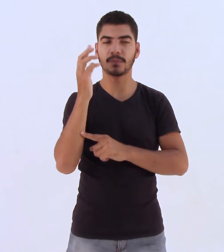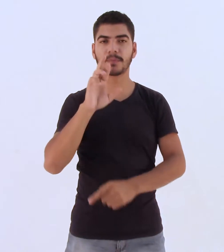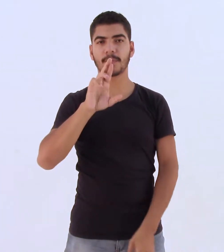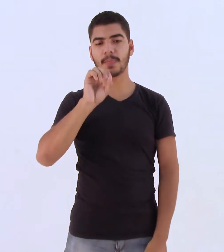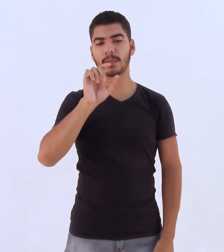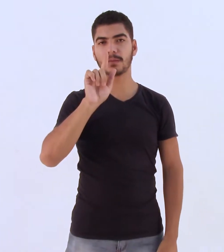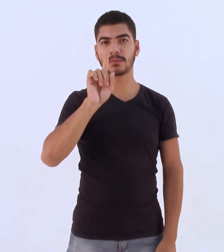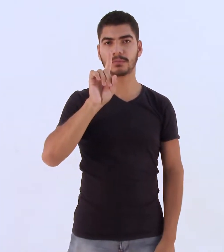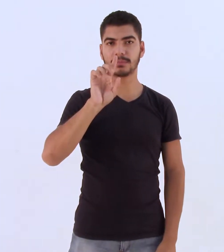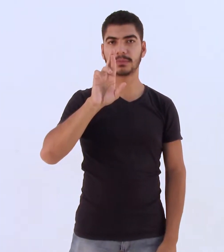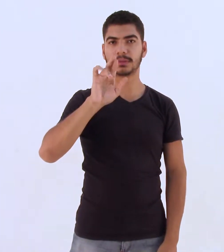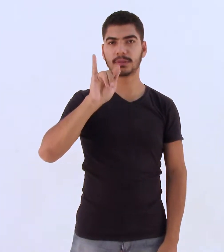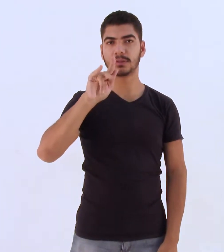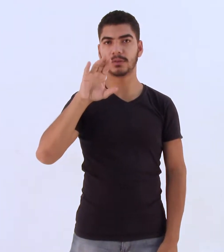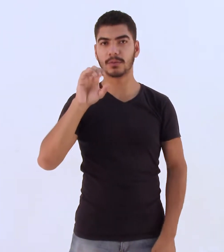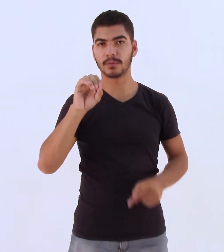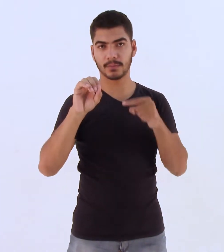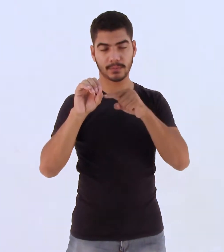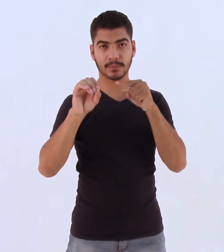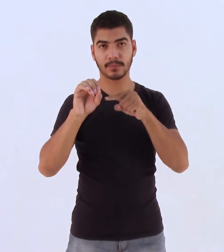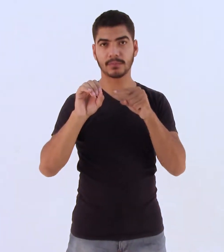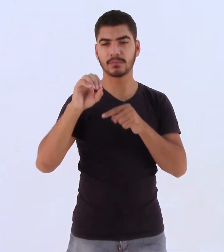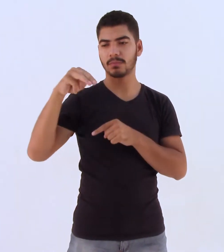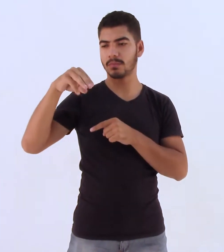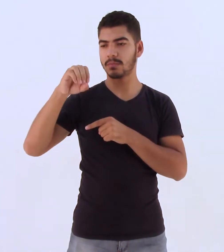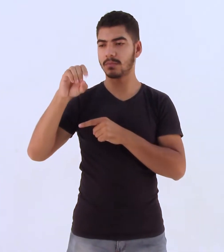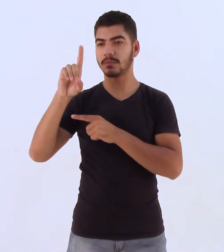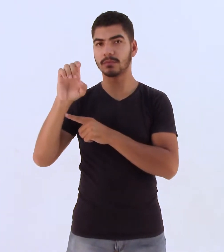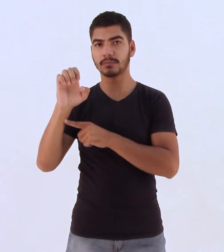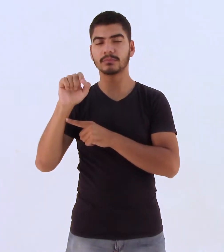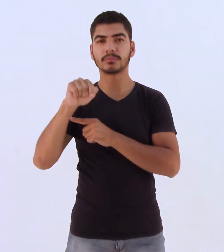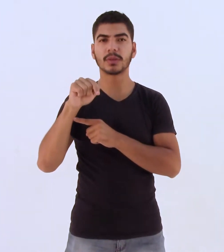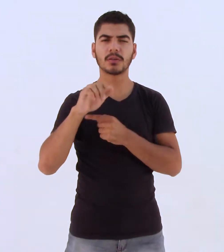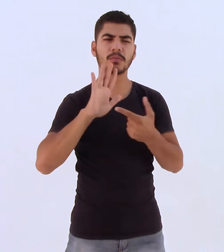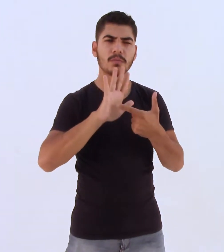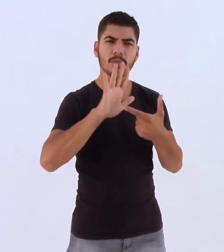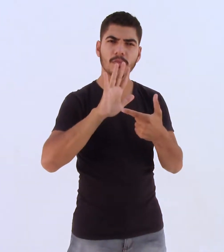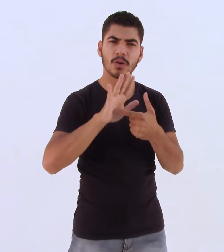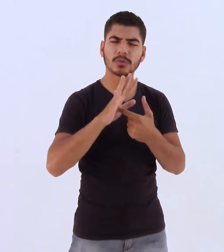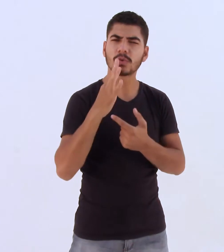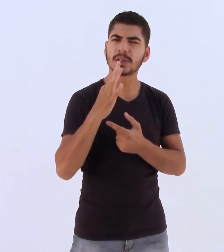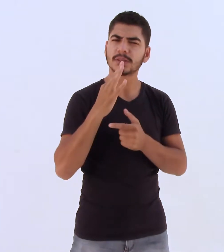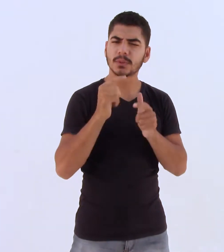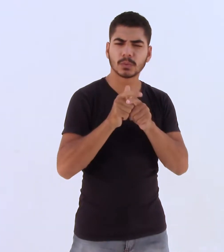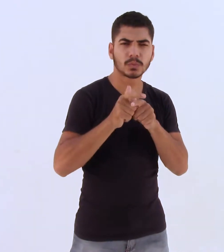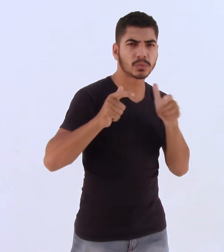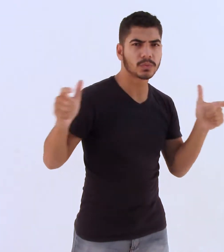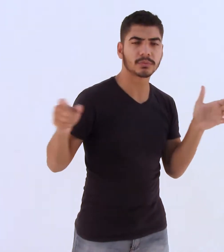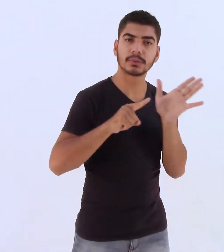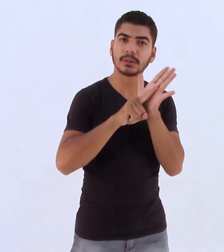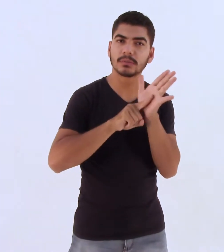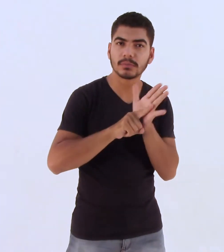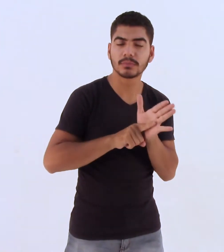dos Santos, conhecido como Rodrigo Modi, exibe um vasto conhecimento em música e uma simbólica coleção de